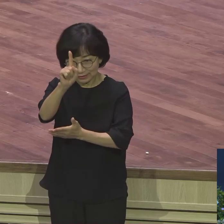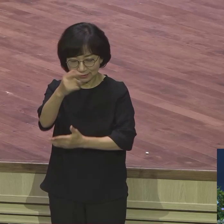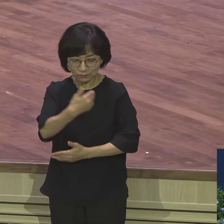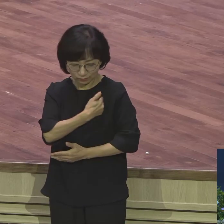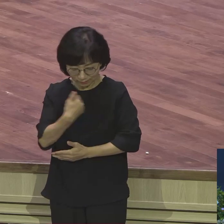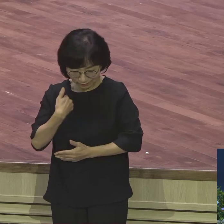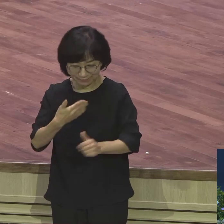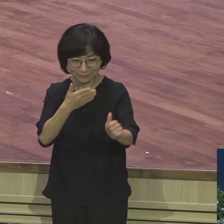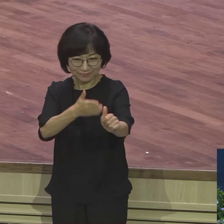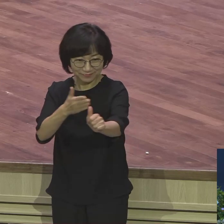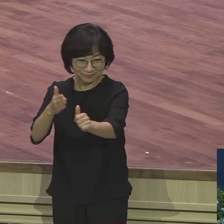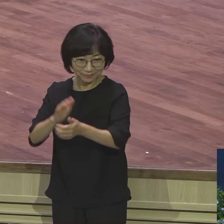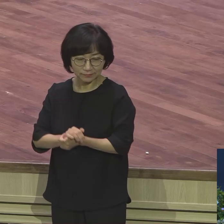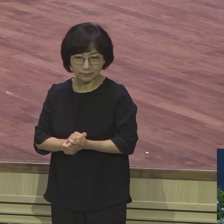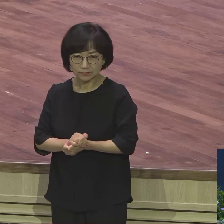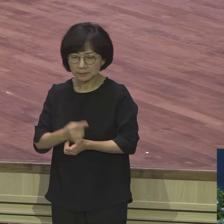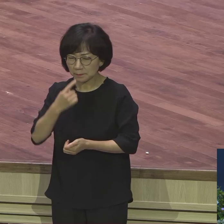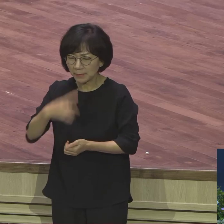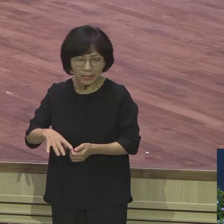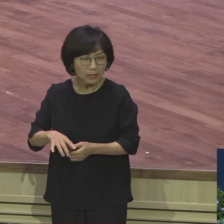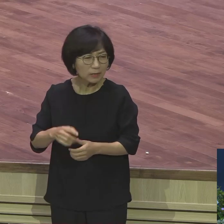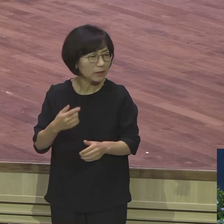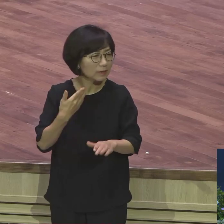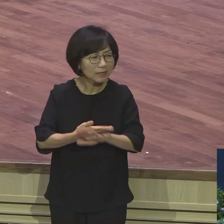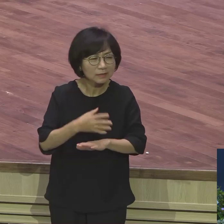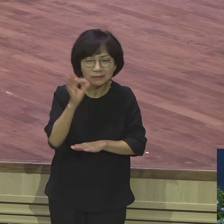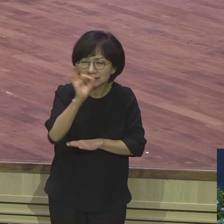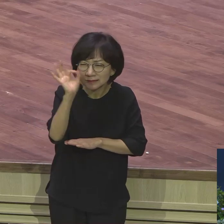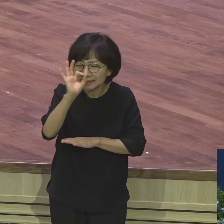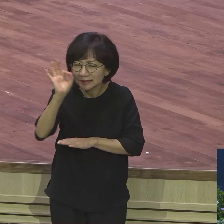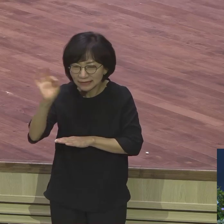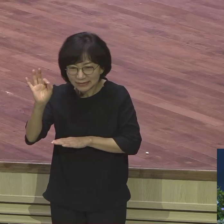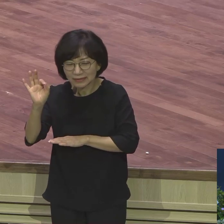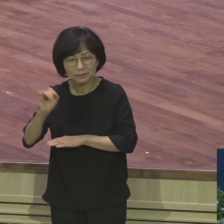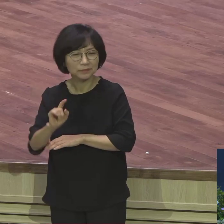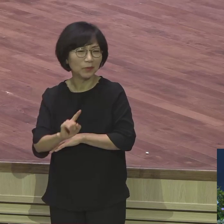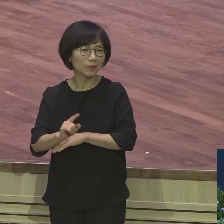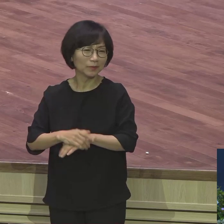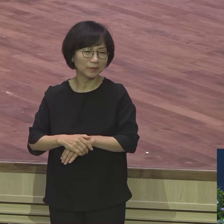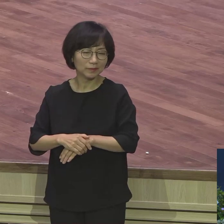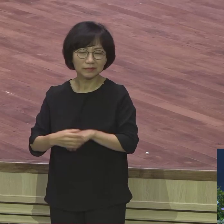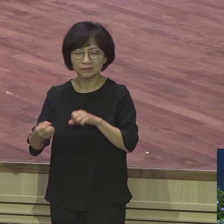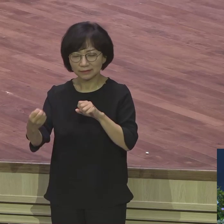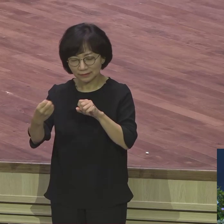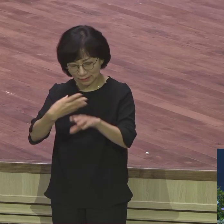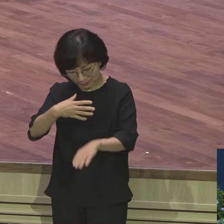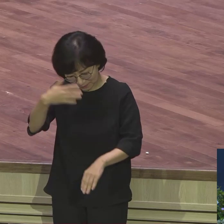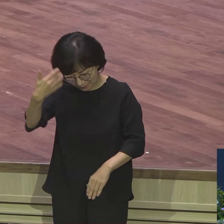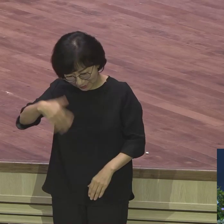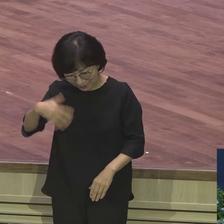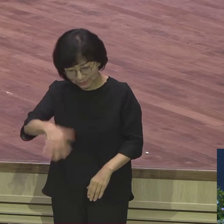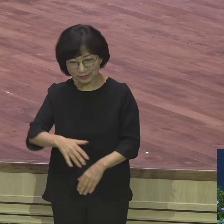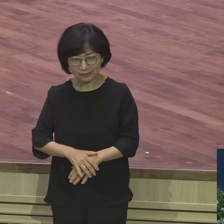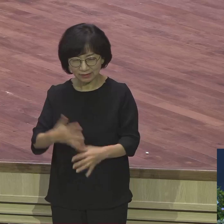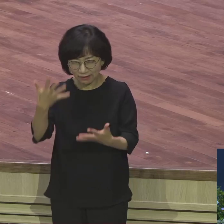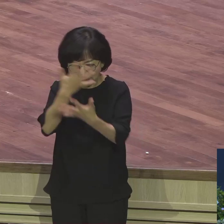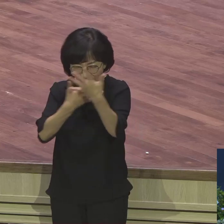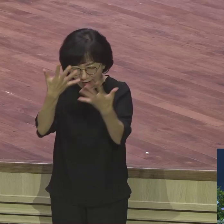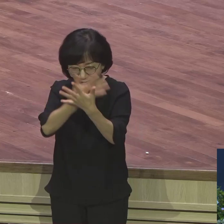아직까지도 헤매고 있는, 아직까지도 답이 안 난, 아직까지도 체질 안 바뀐